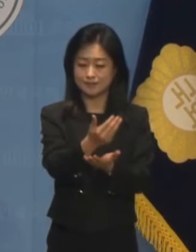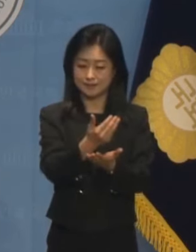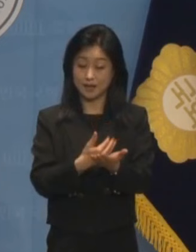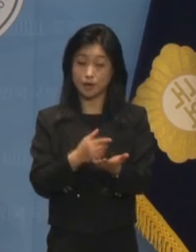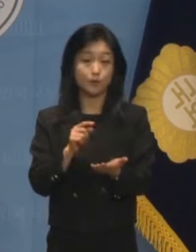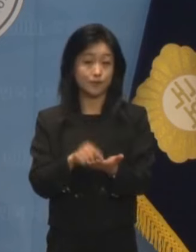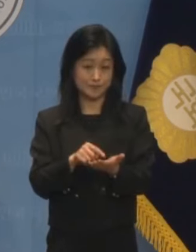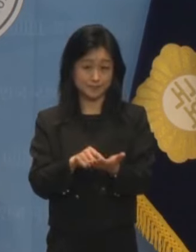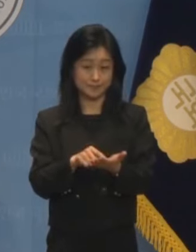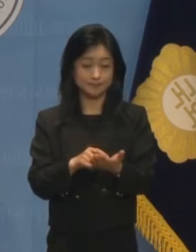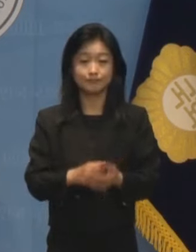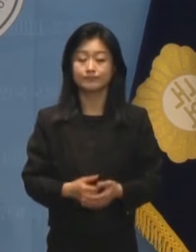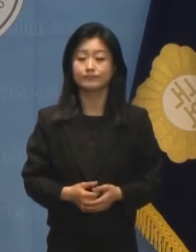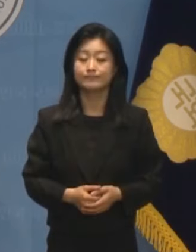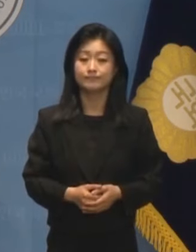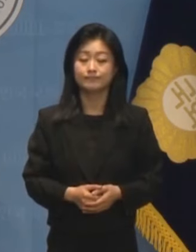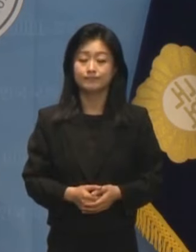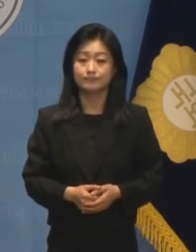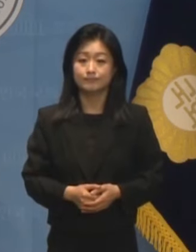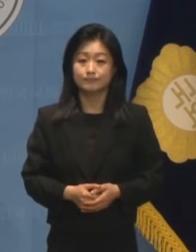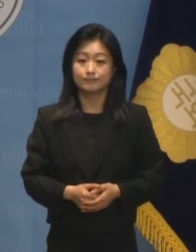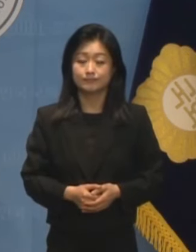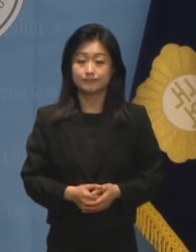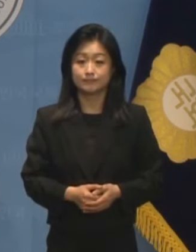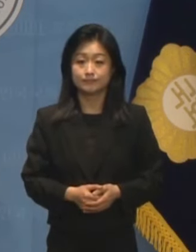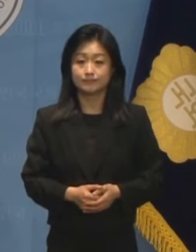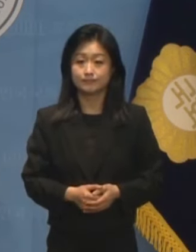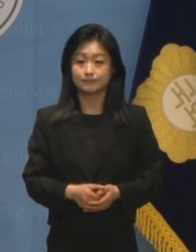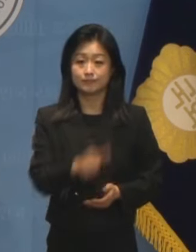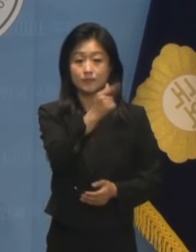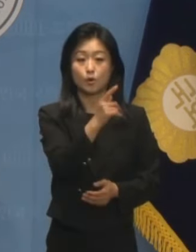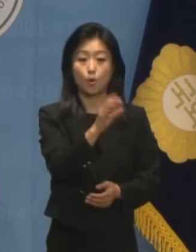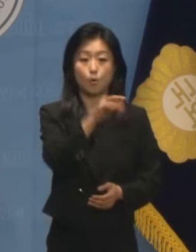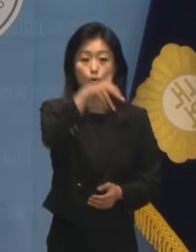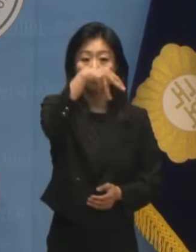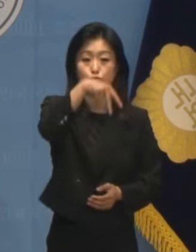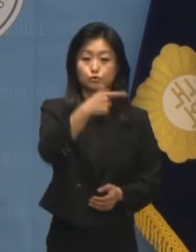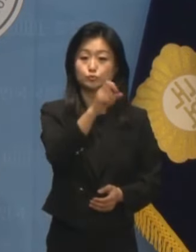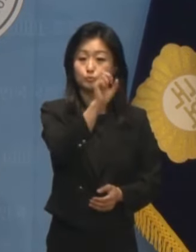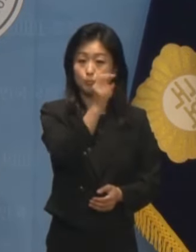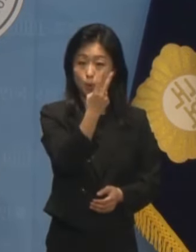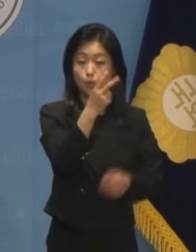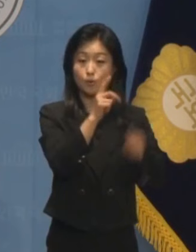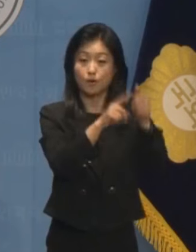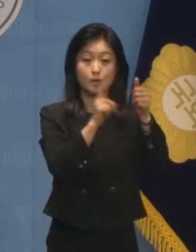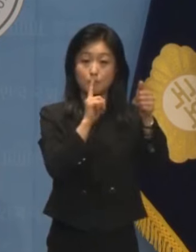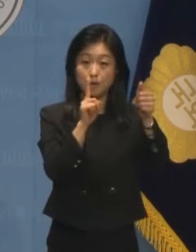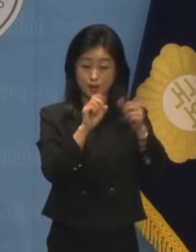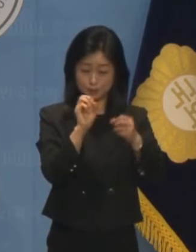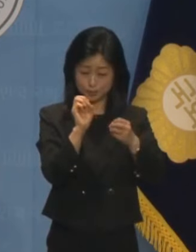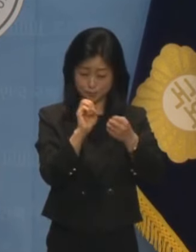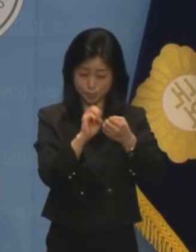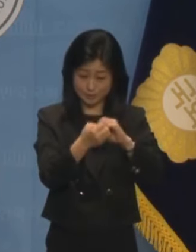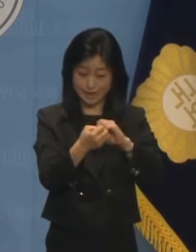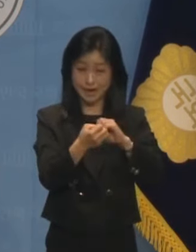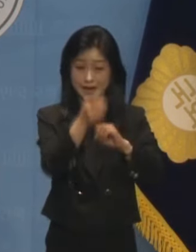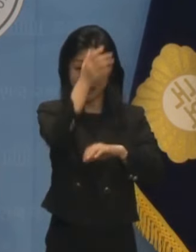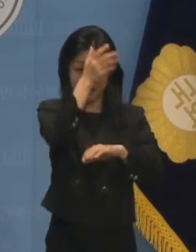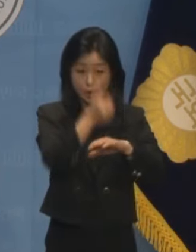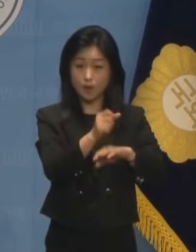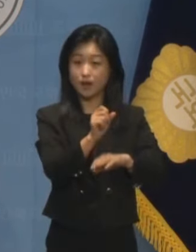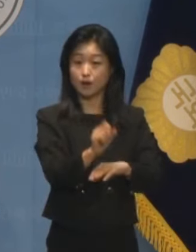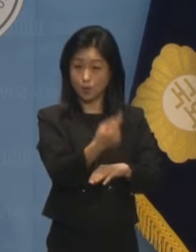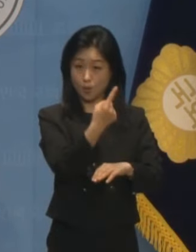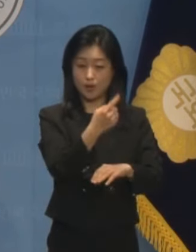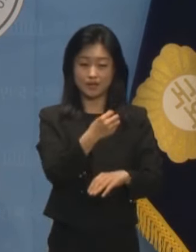씨의 목소리입니다. 당사자 중 한 명인 홍준표 대구시장은 조작된 여론조사 결과가